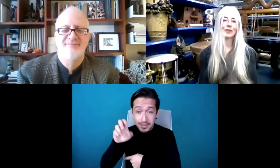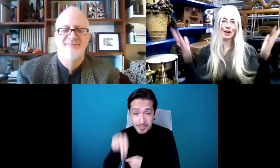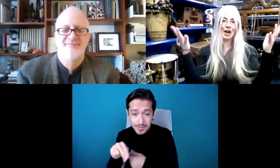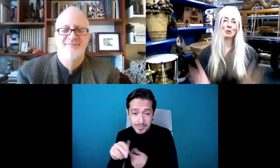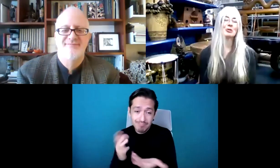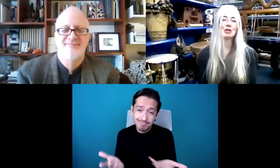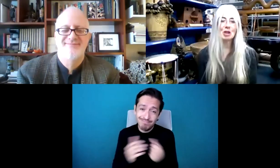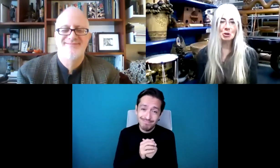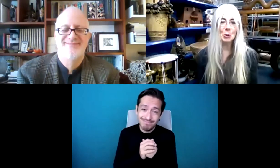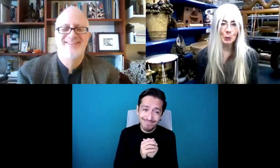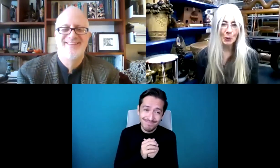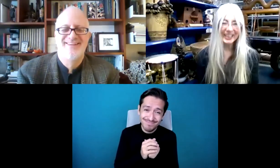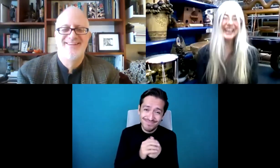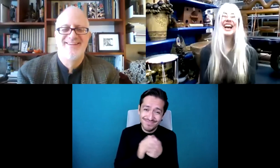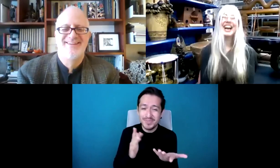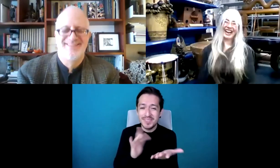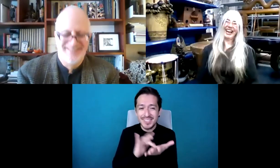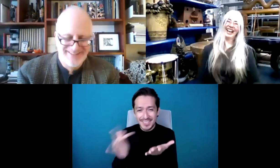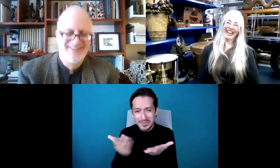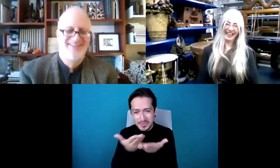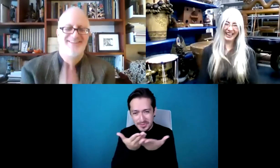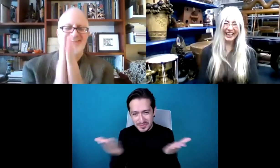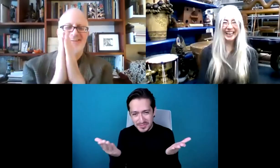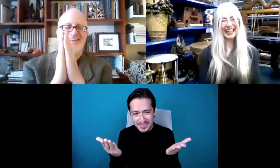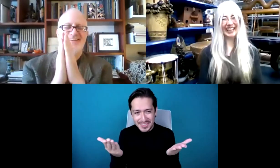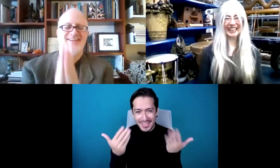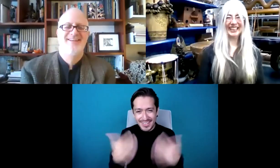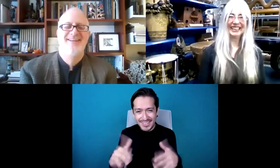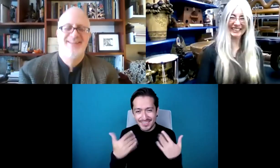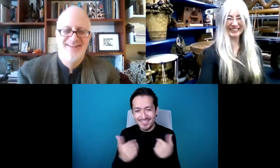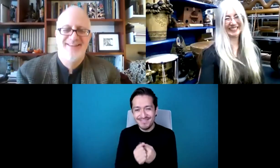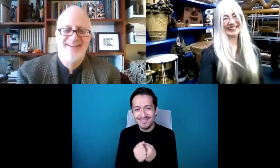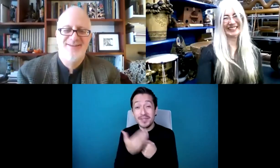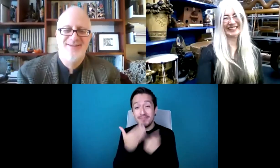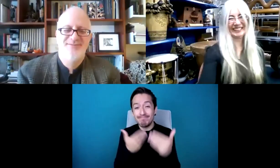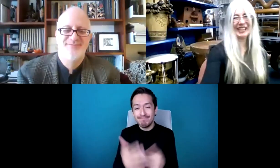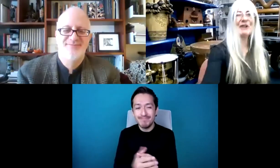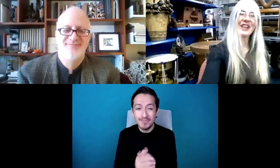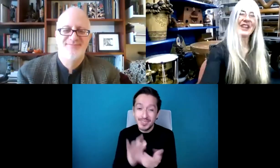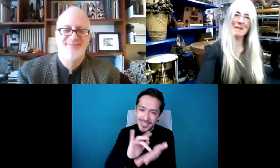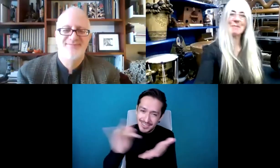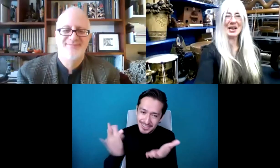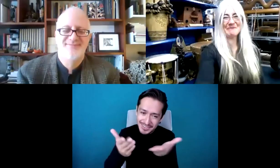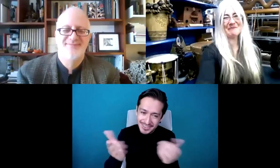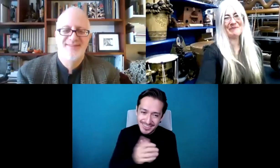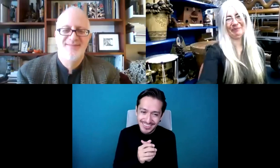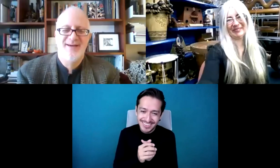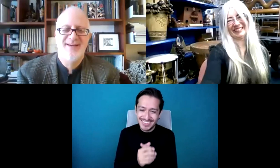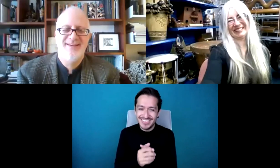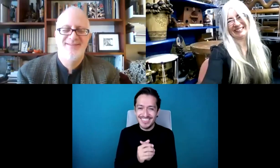Benjamín por ser tan elocuente. Gracias. Ok, bye bye.